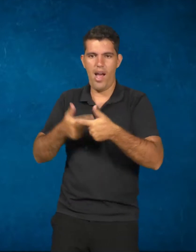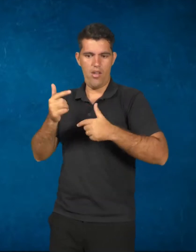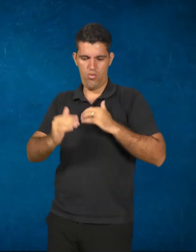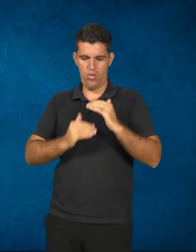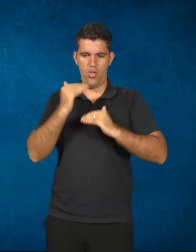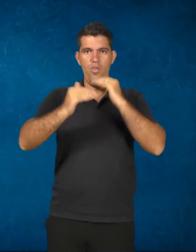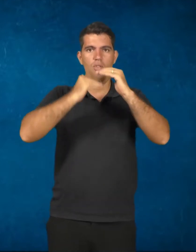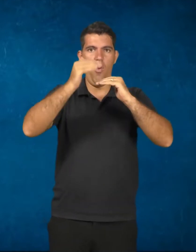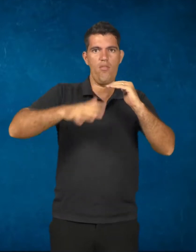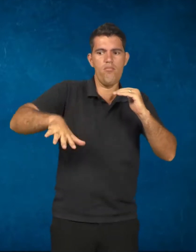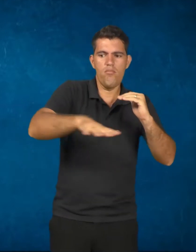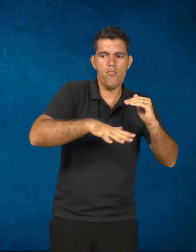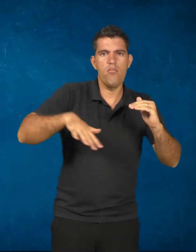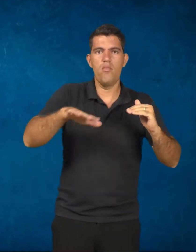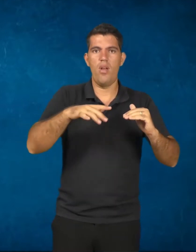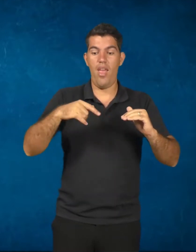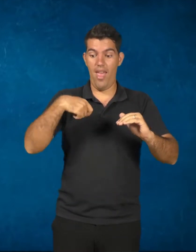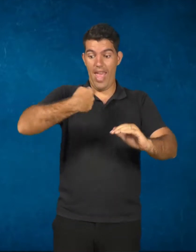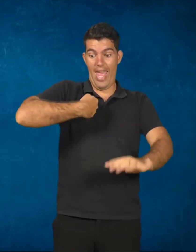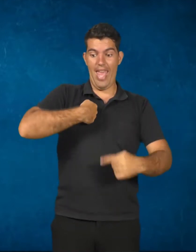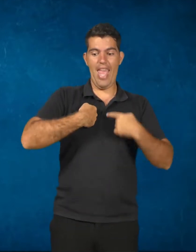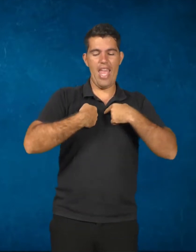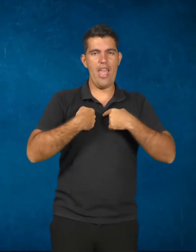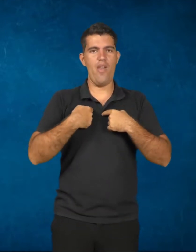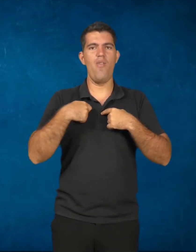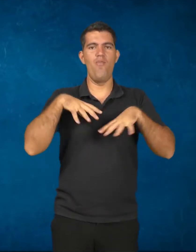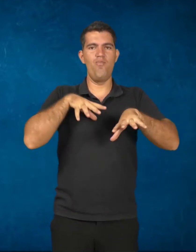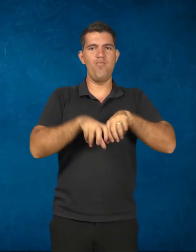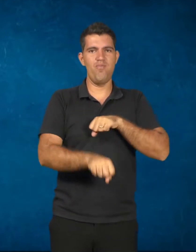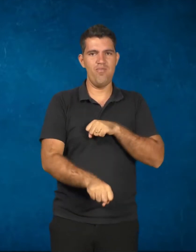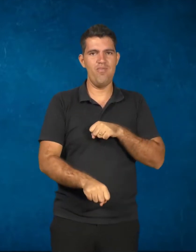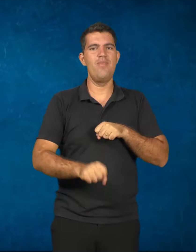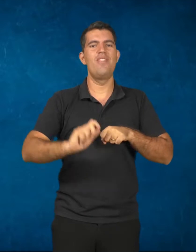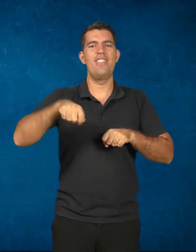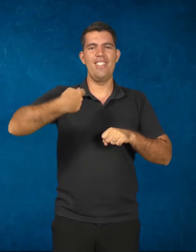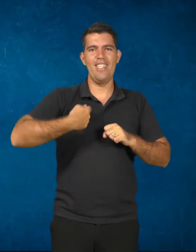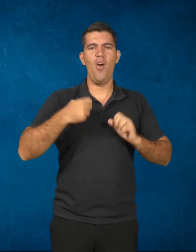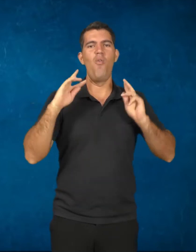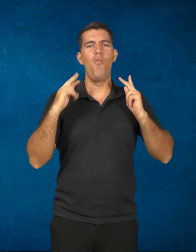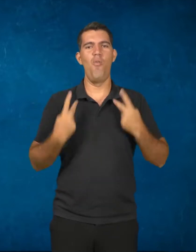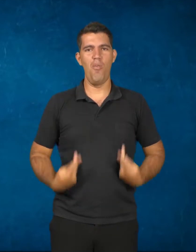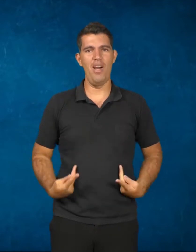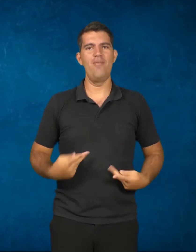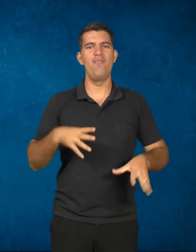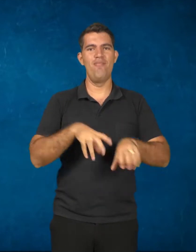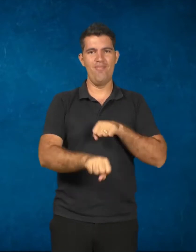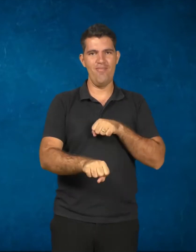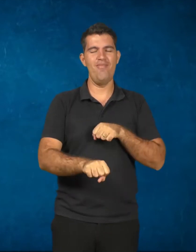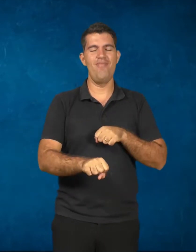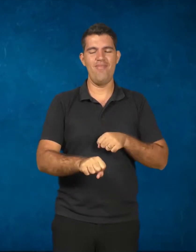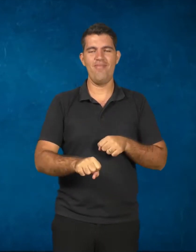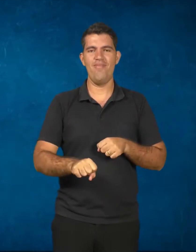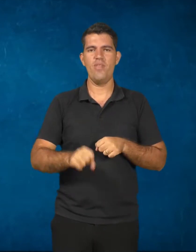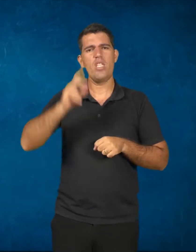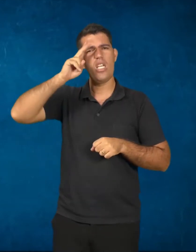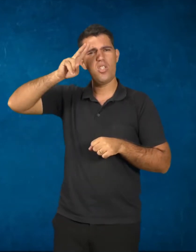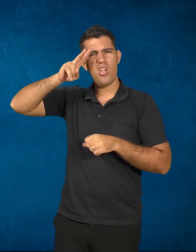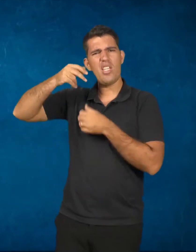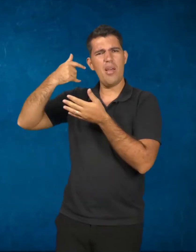desenvolve, o aluno também está se formando como um ser humano. Historicamente, o que acontecia?